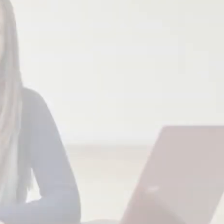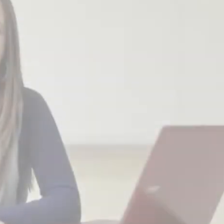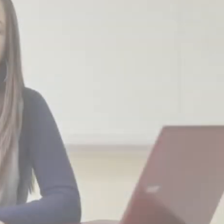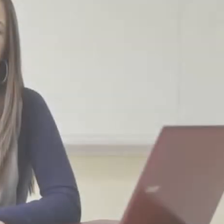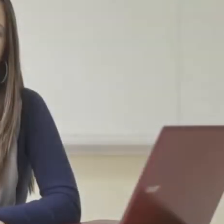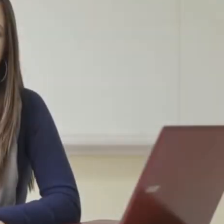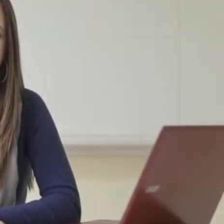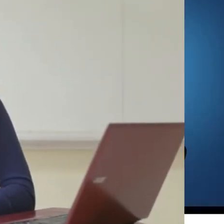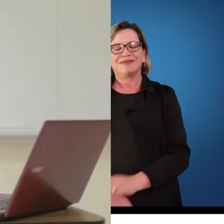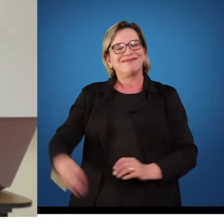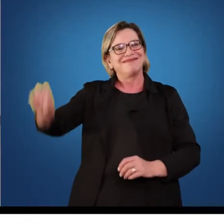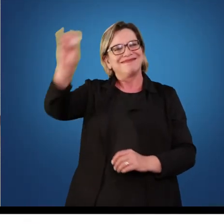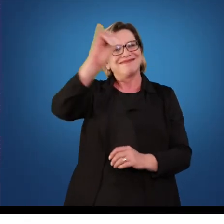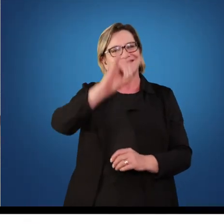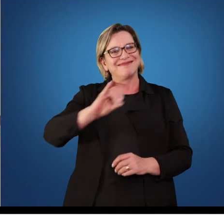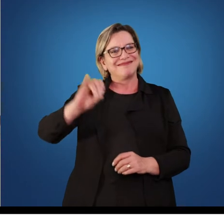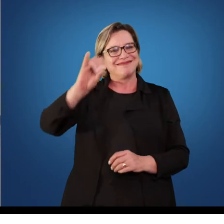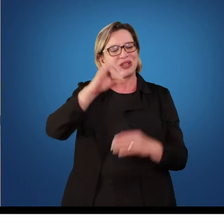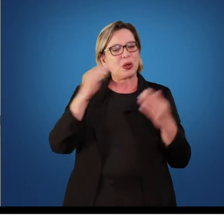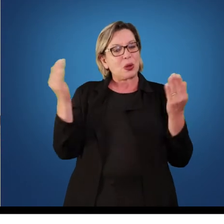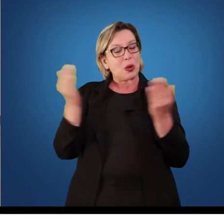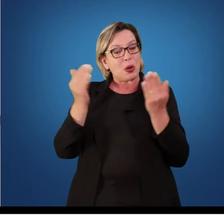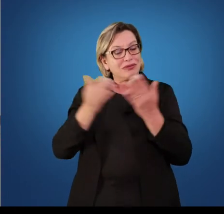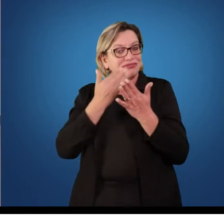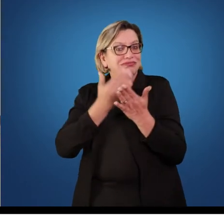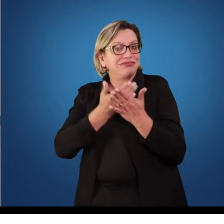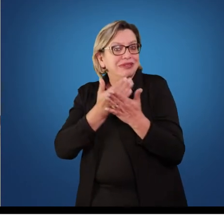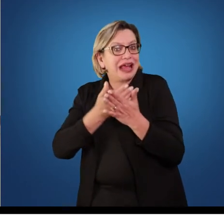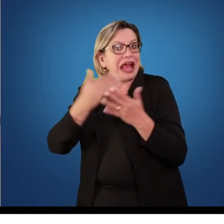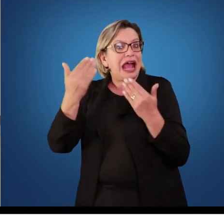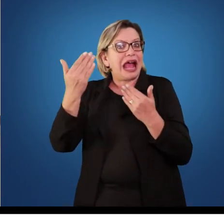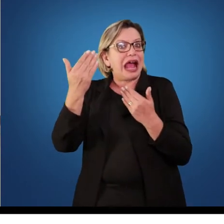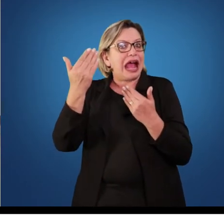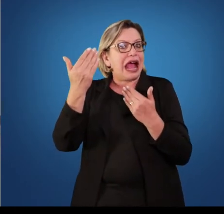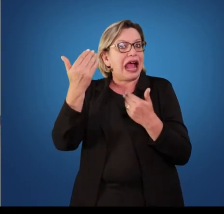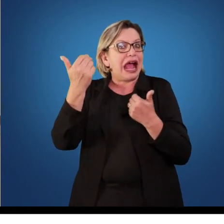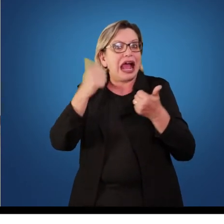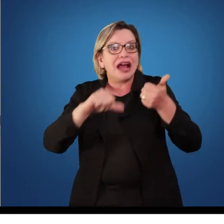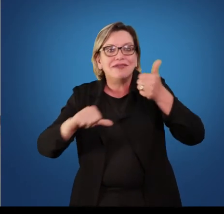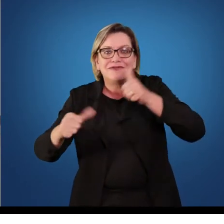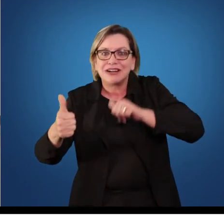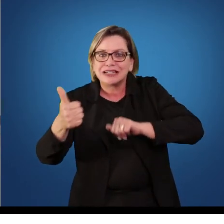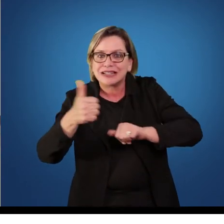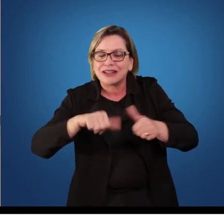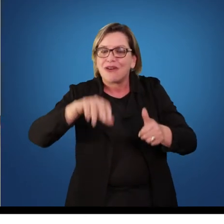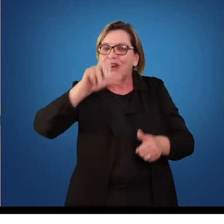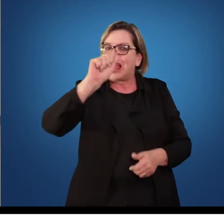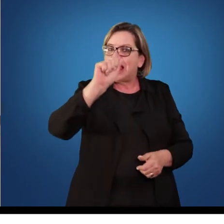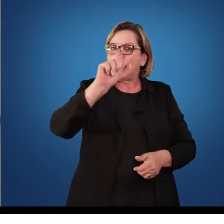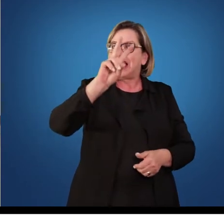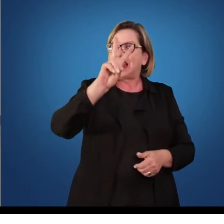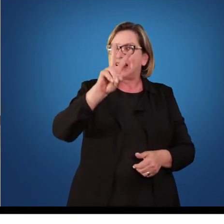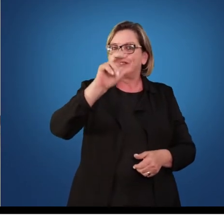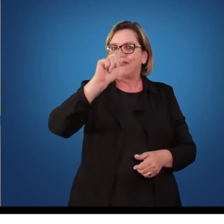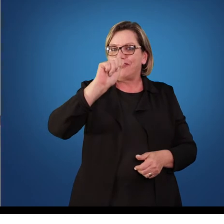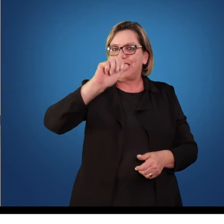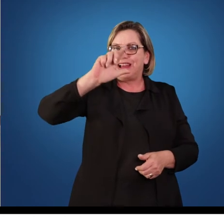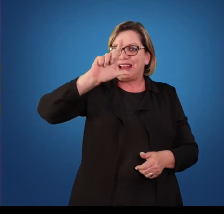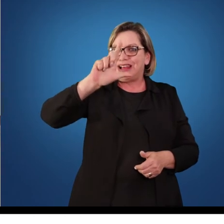Olá pessoal, hoje nós vamos estudar sobre a avaliação nas aulas de educação física. Quando nós falamos sobre